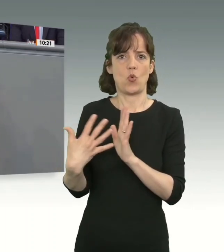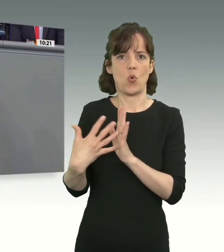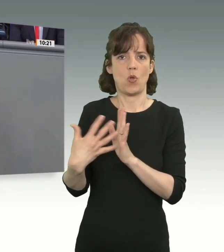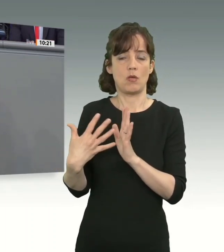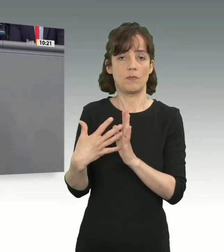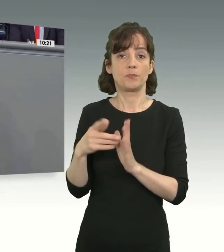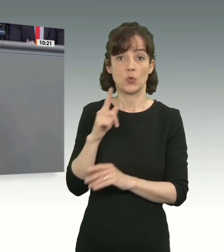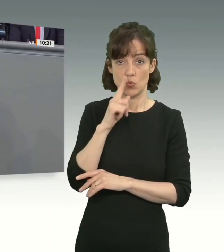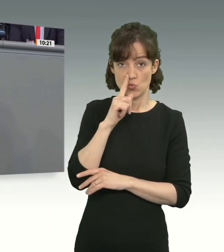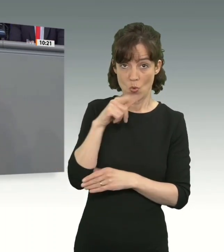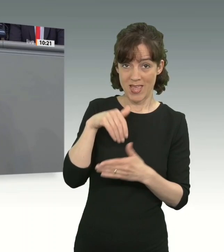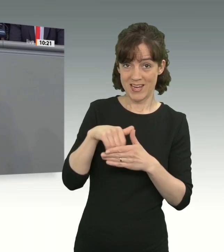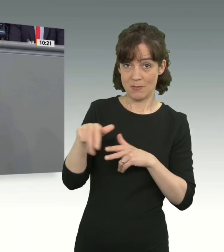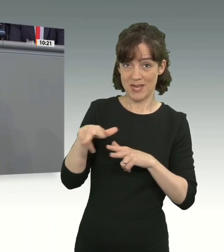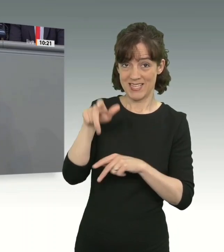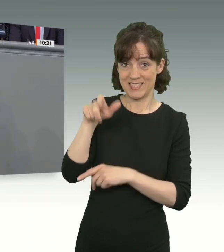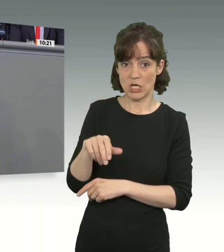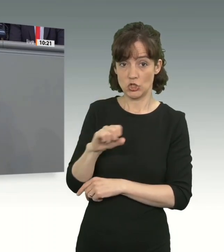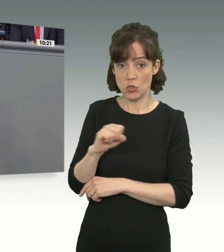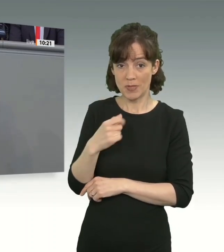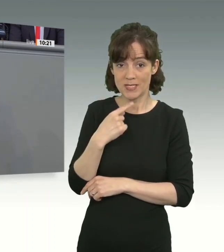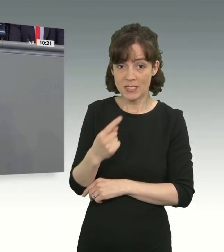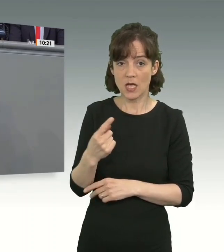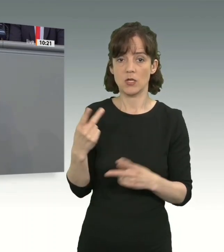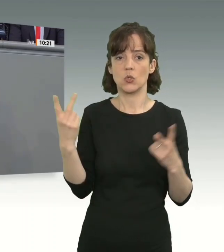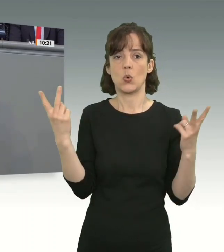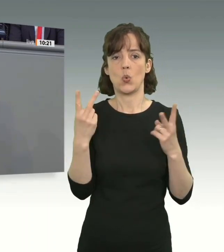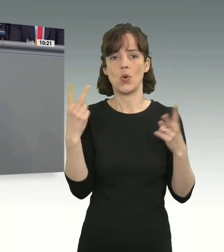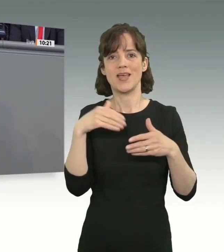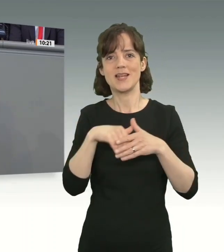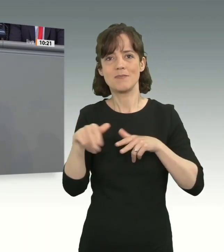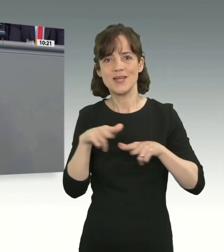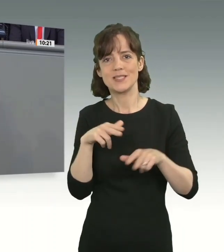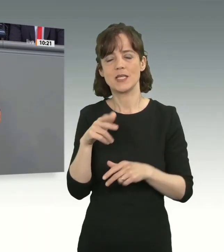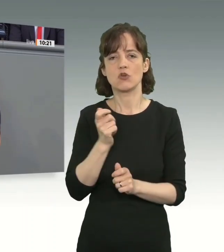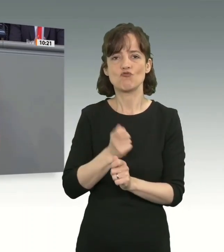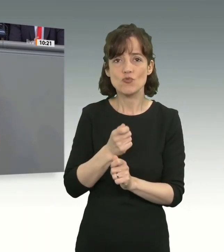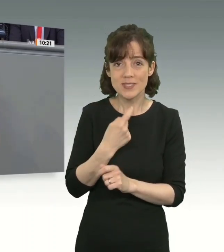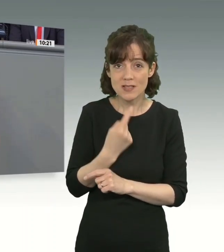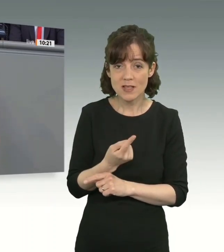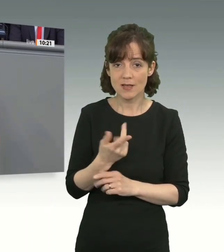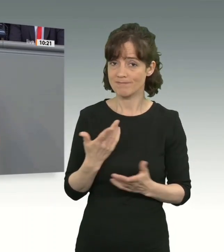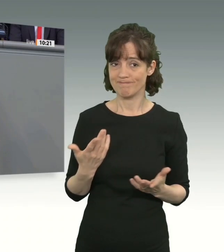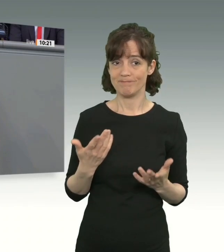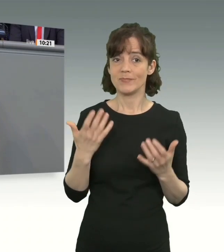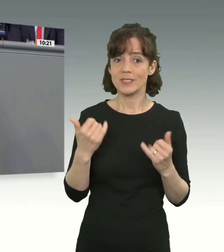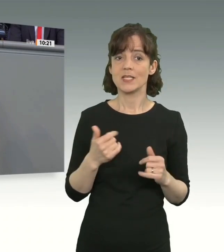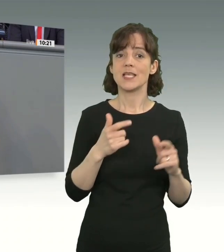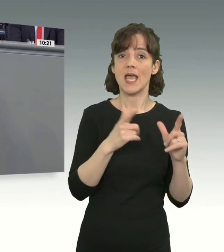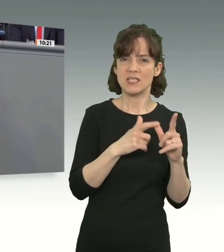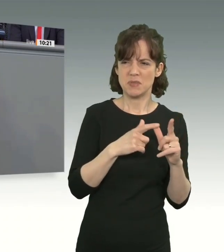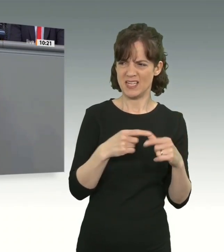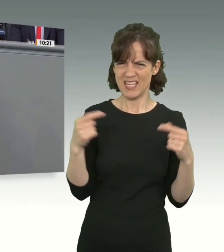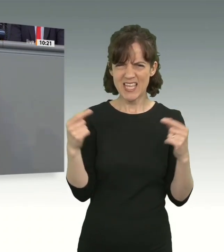nur der Innenminister Stübken, das sagt nicht nur der Innenminister Schuster. Da geht es inzwischen SPD gegen